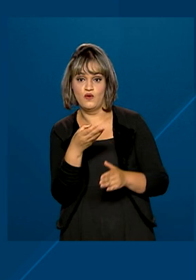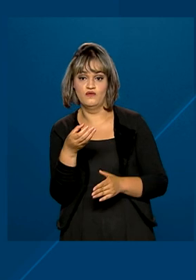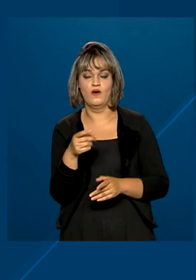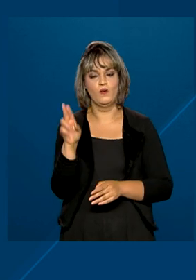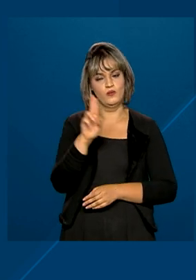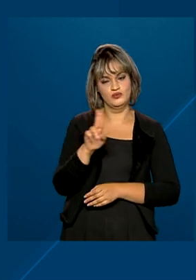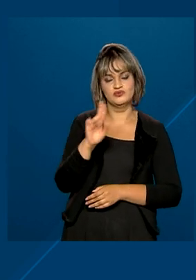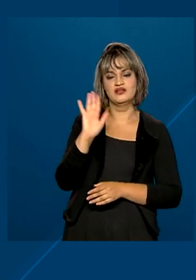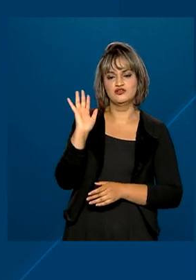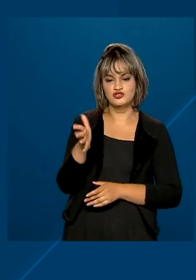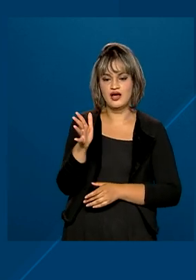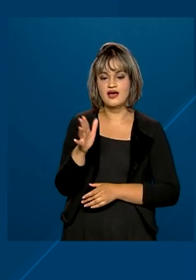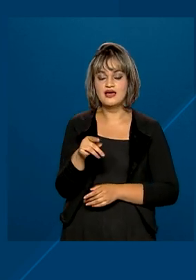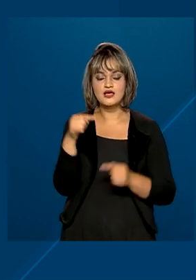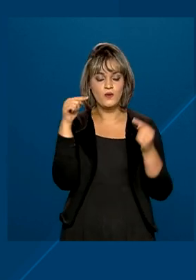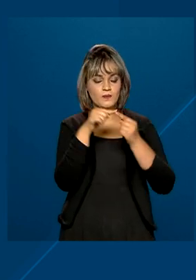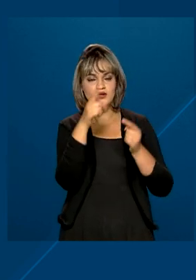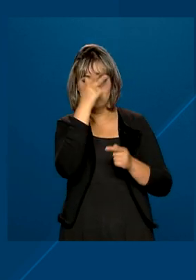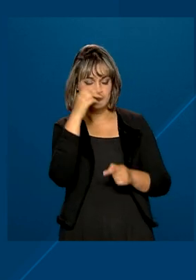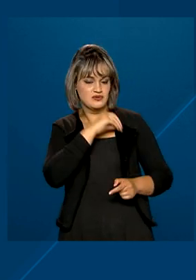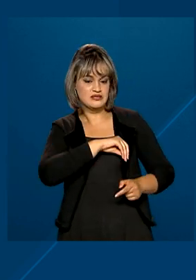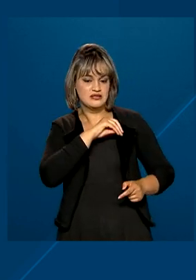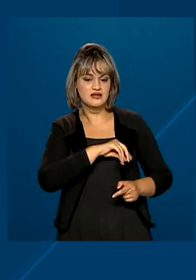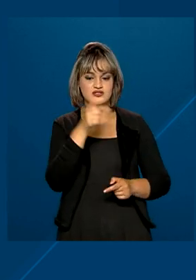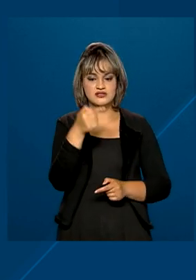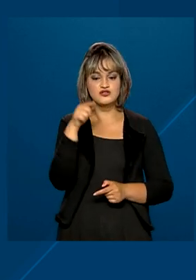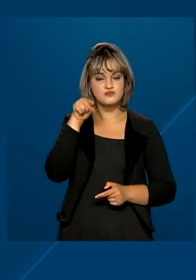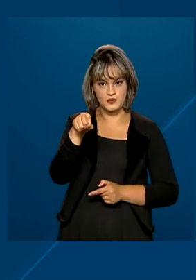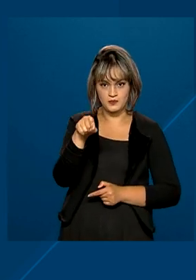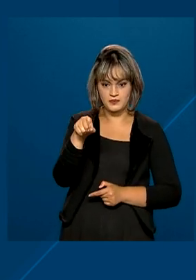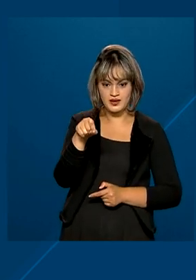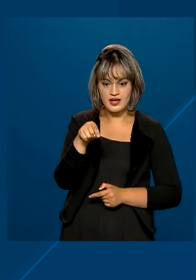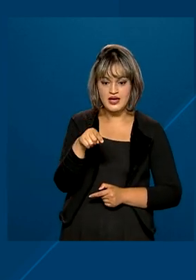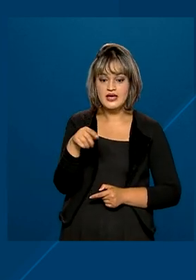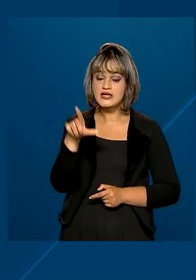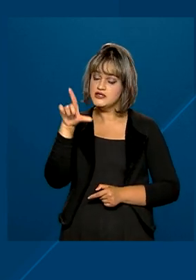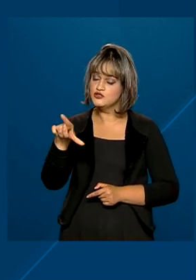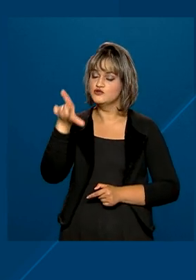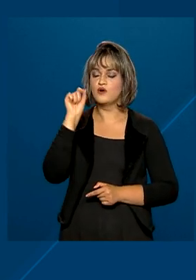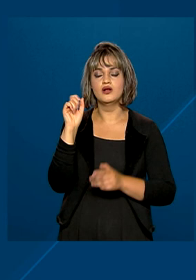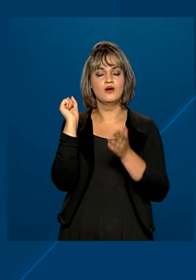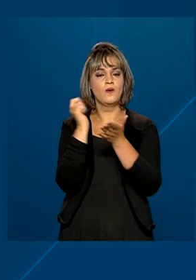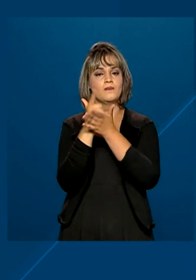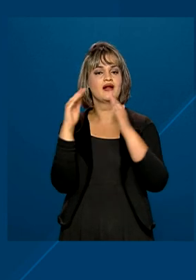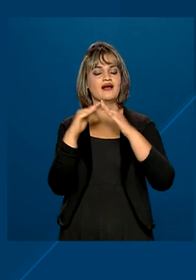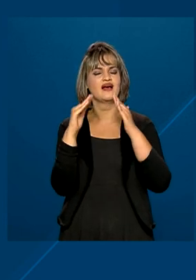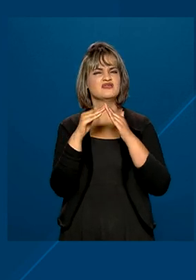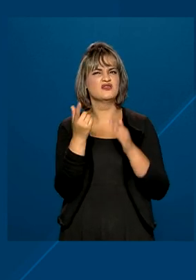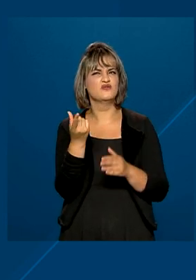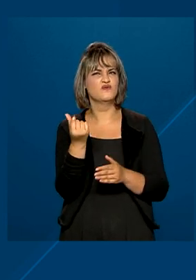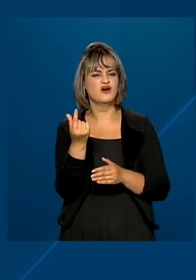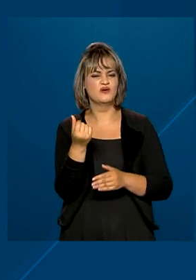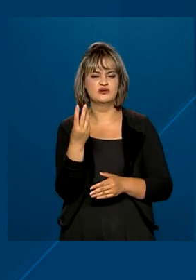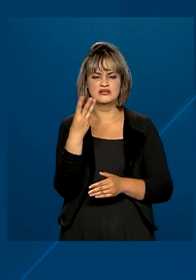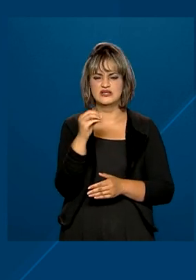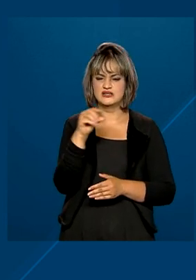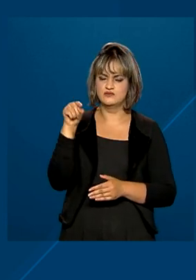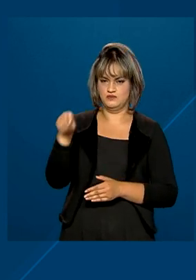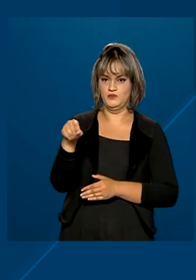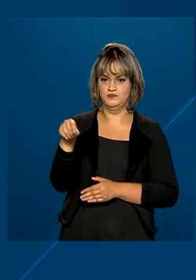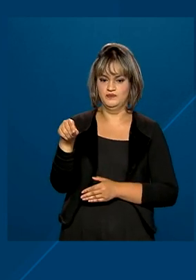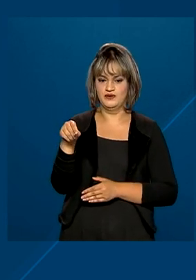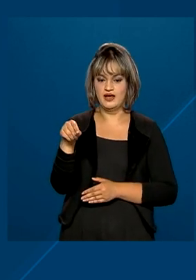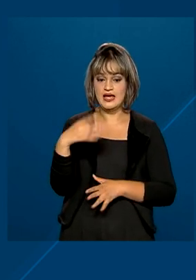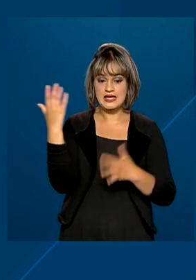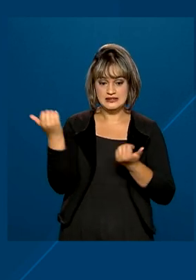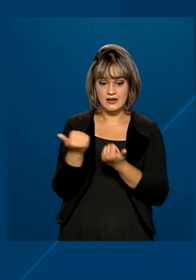e é destinado a quem tem renda mensal de até R$ 7 mil e opte por comprar o imóvel de até R$ 300 mil. O